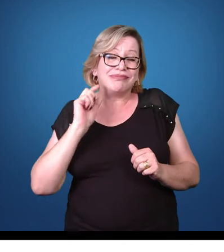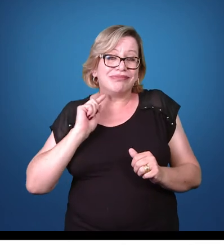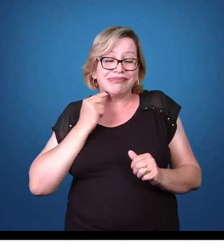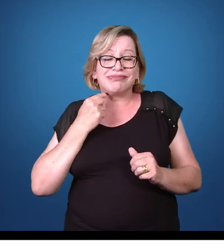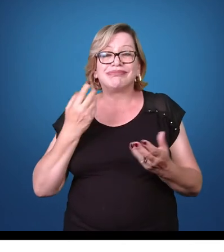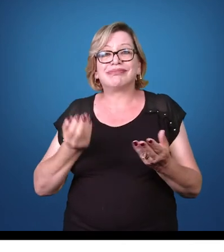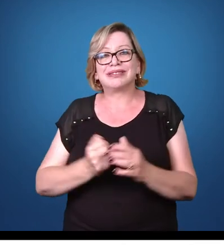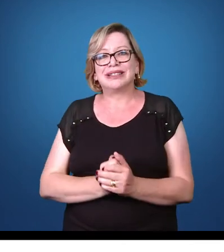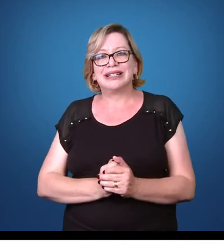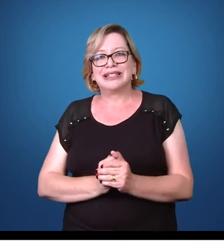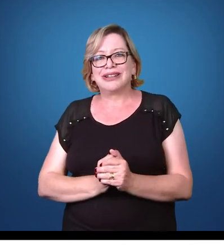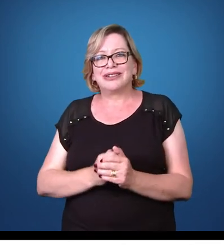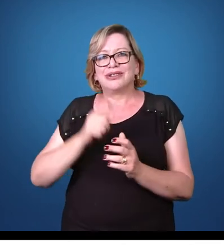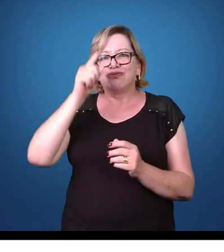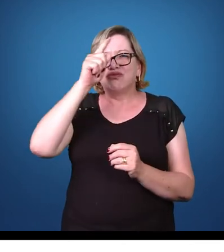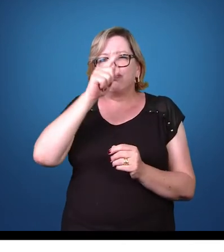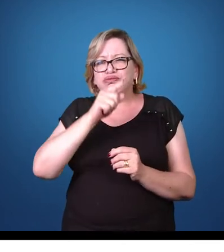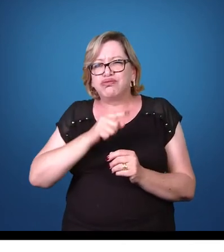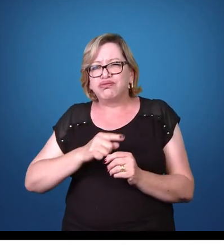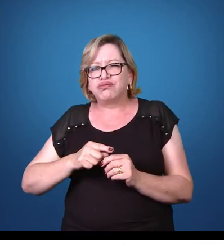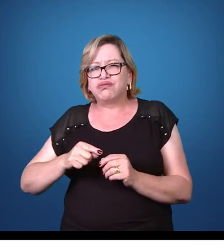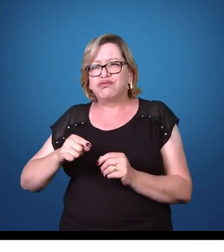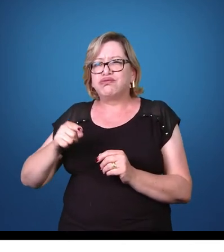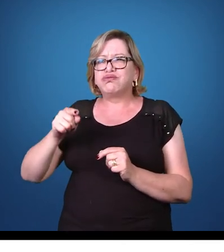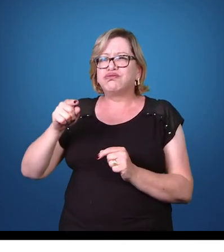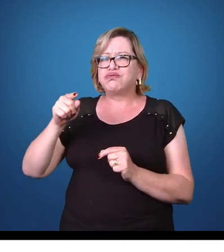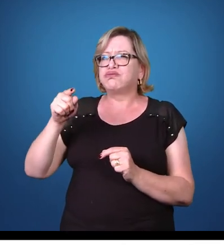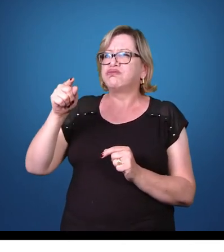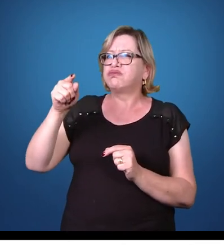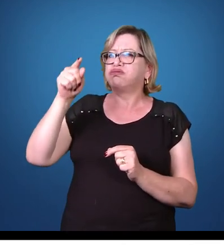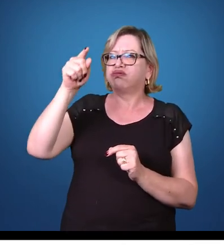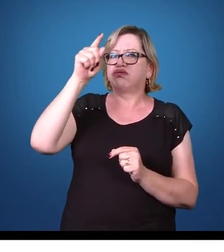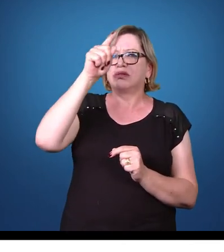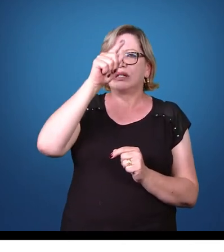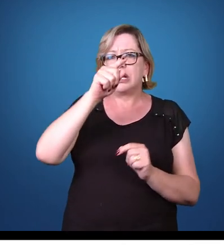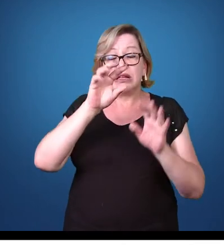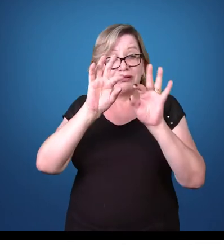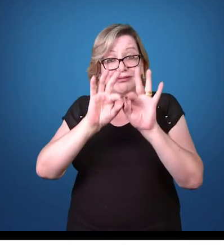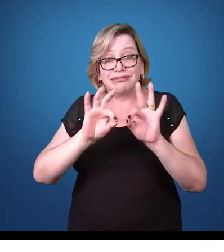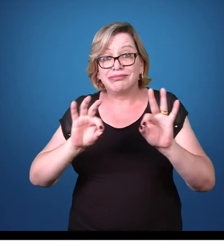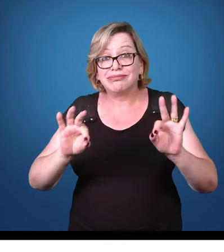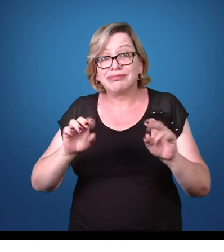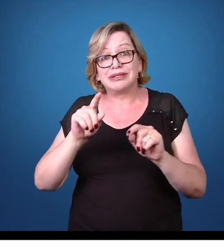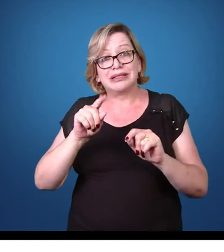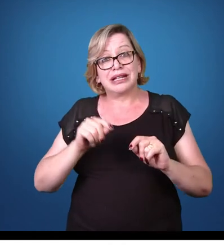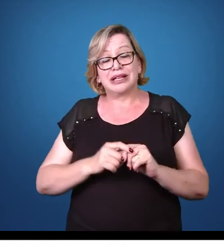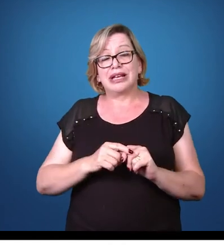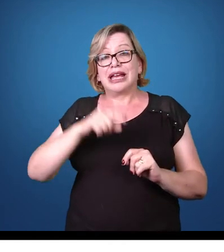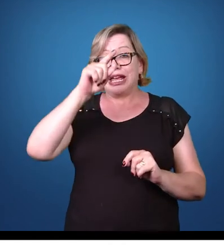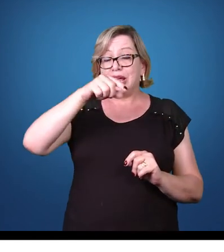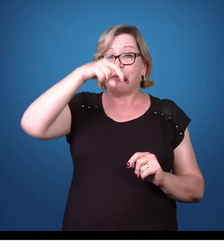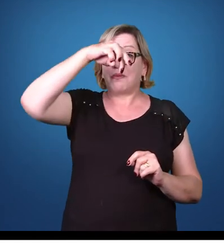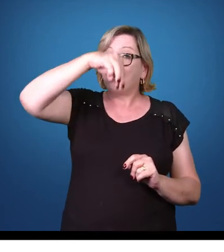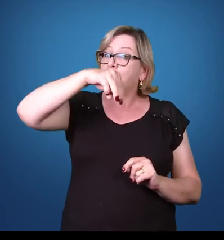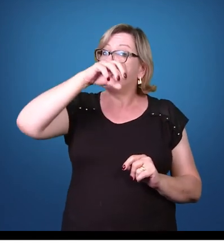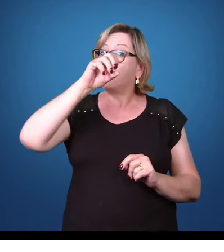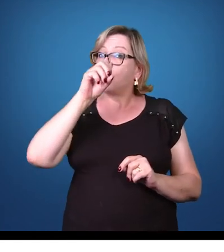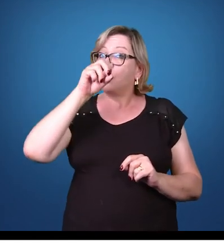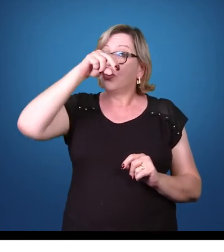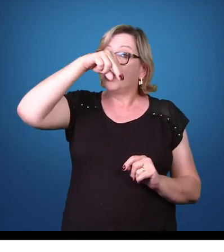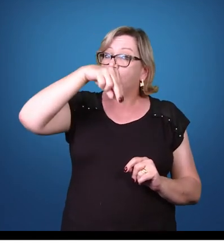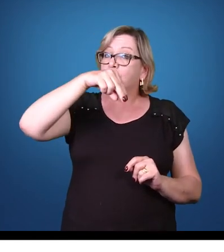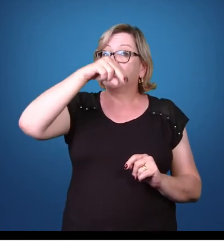Então, o ciclo da Giardia Lâmbia, ele é um ciclo bem simples, é um ciclo monoxênico, só necessita de um